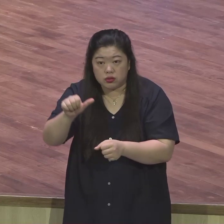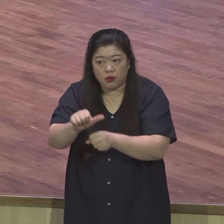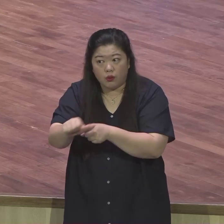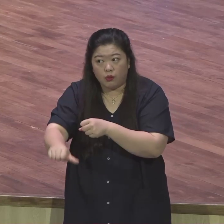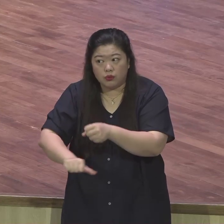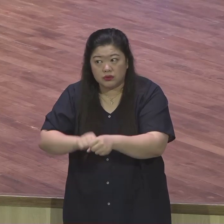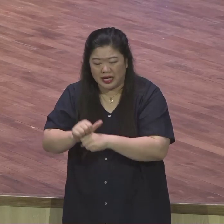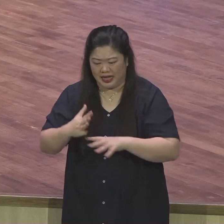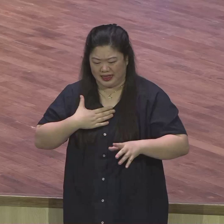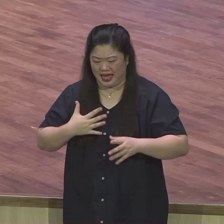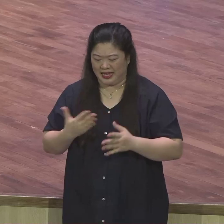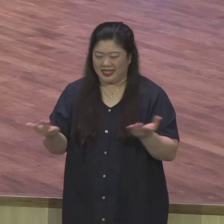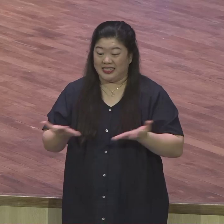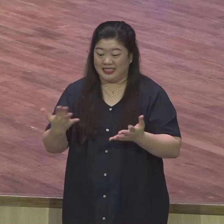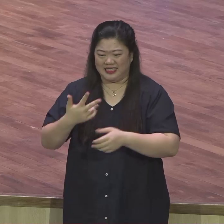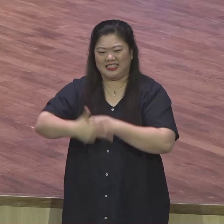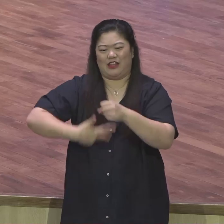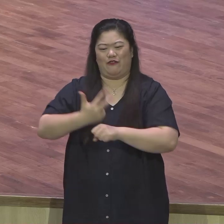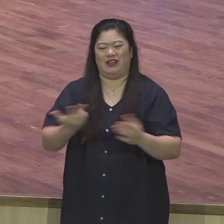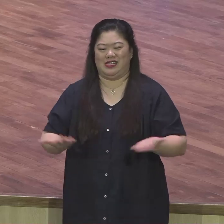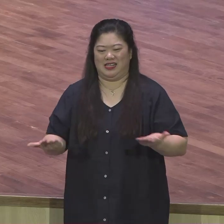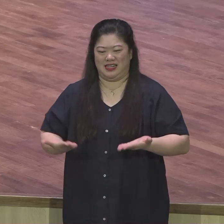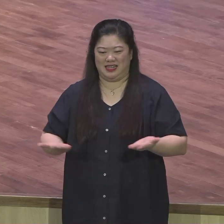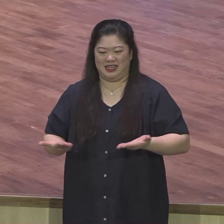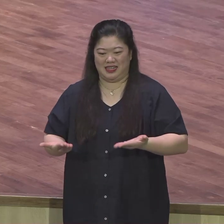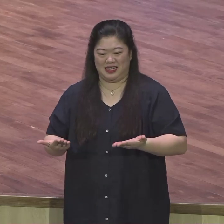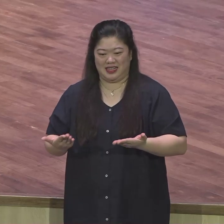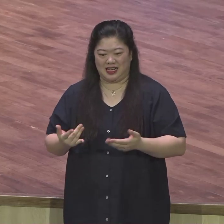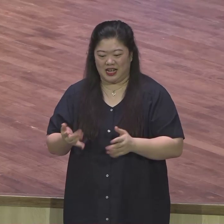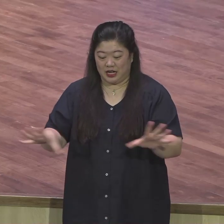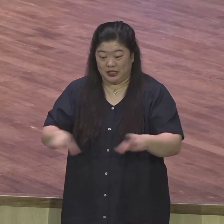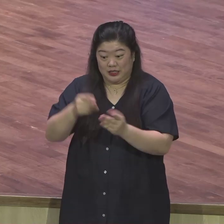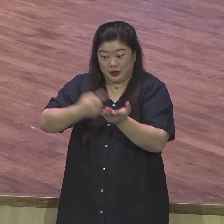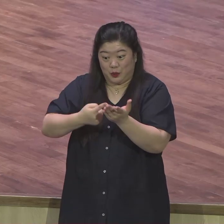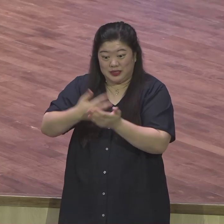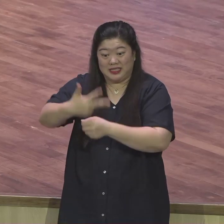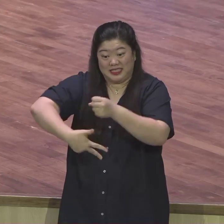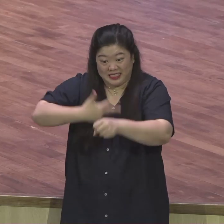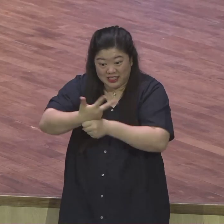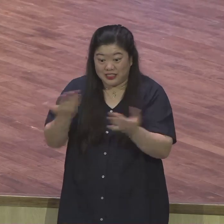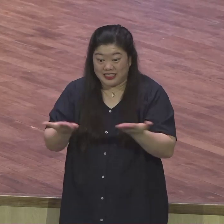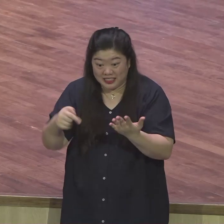구원하기 위해서 하나님이 먼저 나를 보내셨습니다. 맞잖아요.